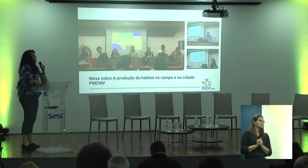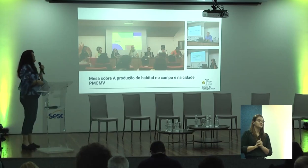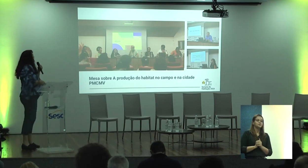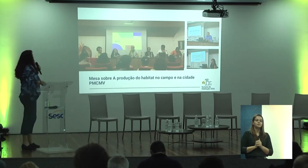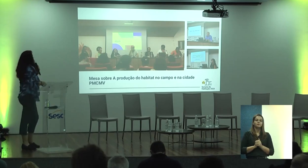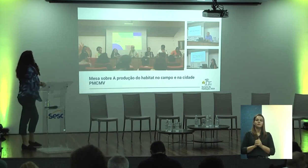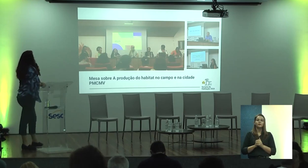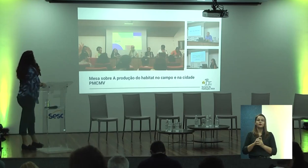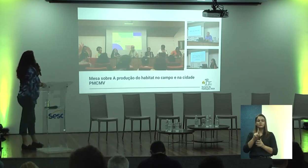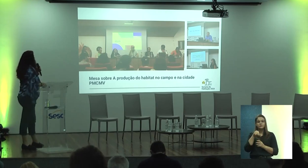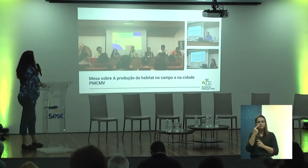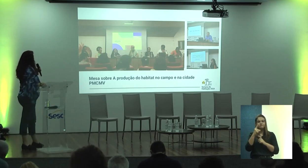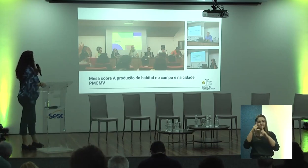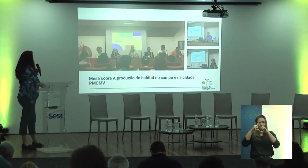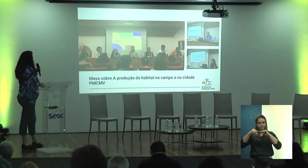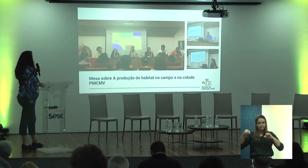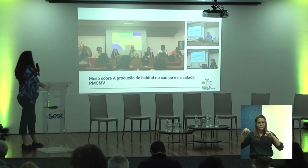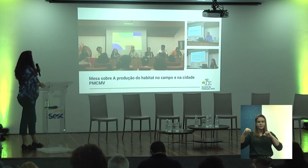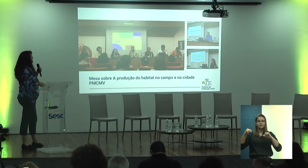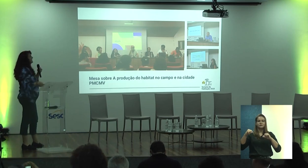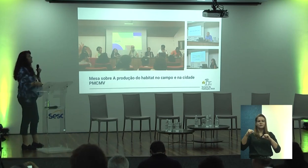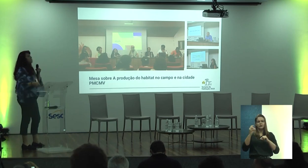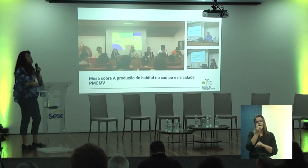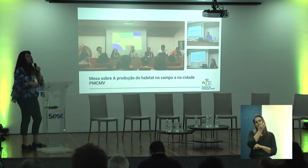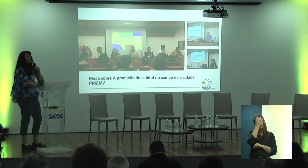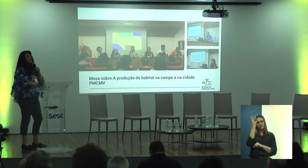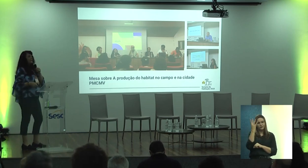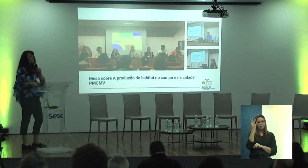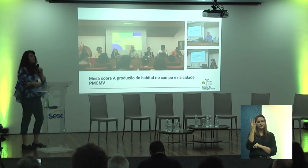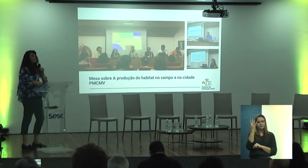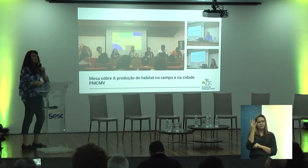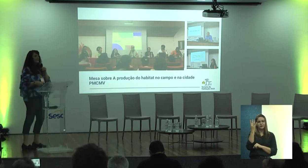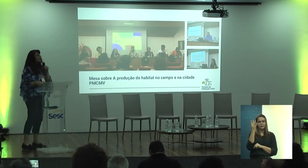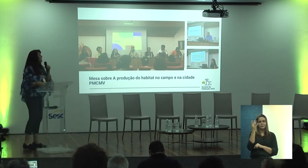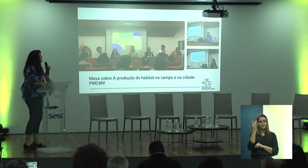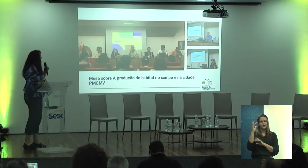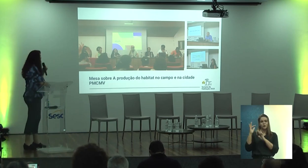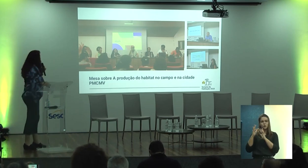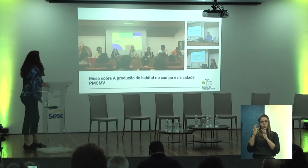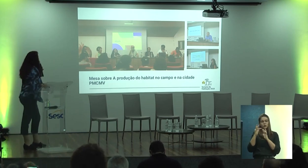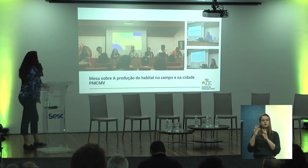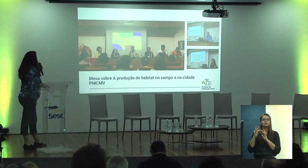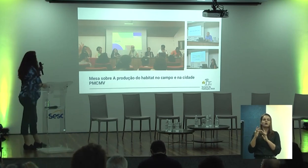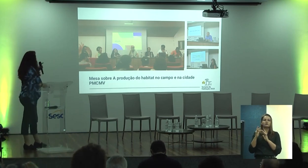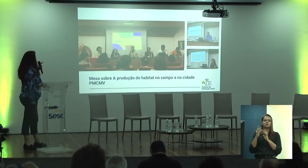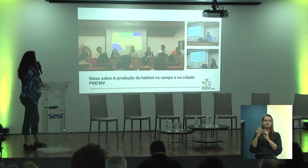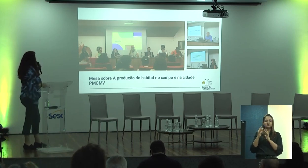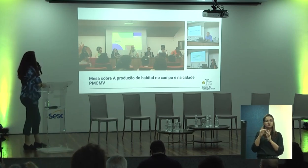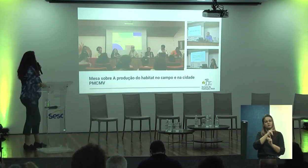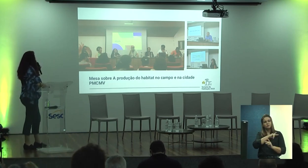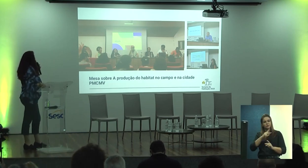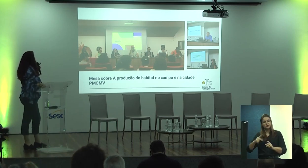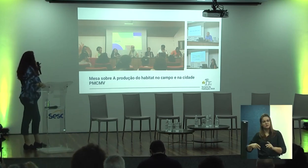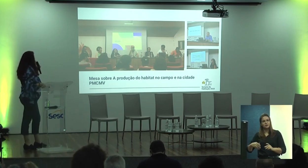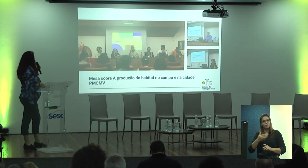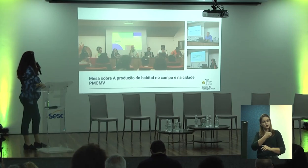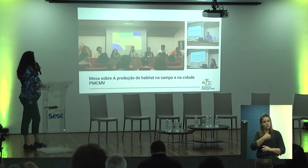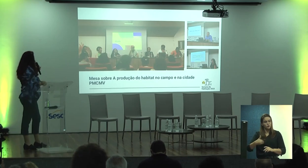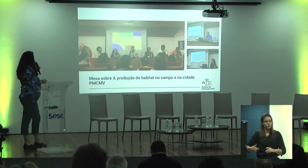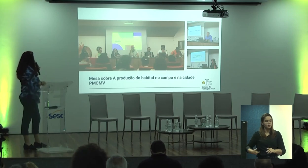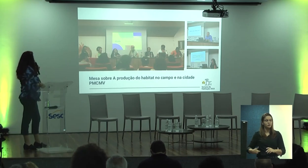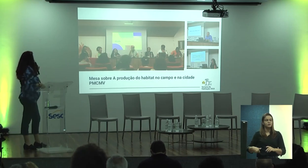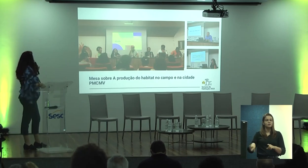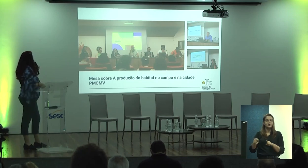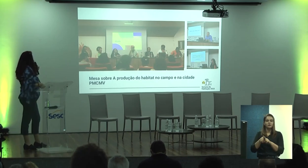O fato de a gente estar em Brasília facilita muito esse contato com o governo. Então, a gente fez uma mesa